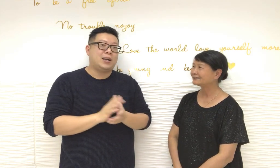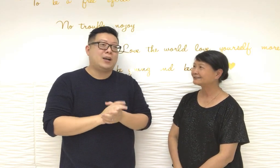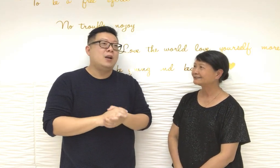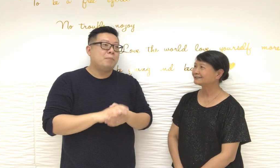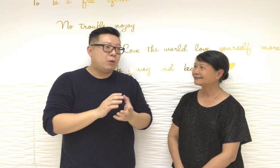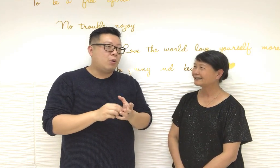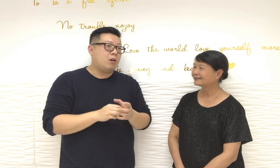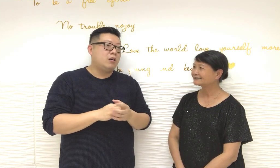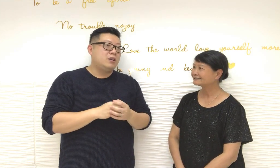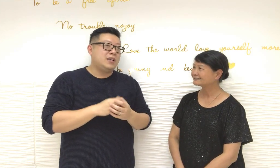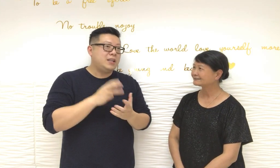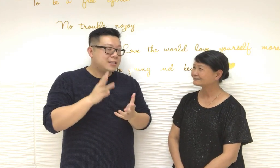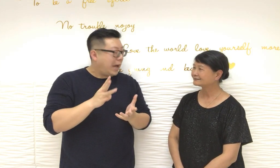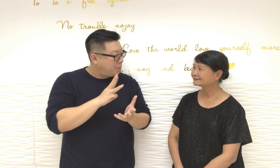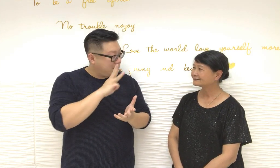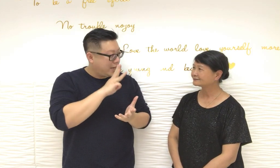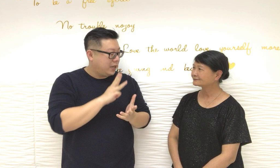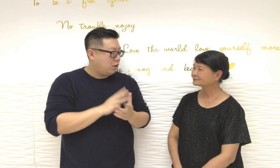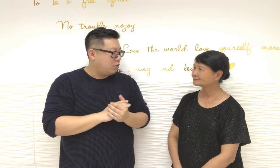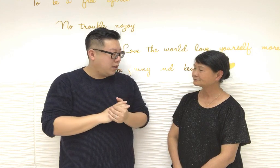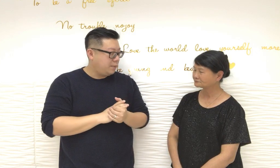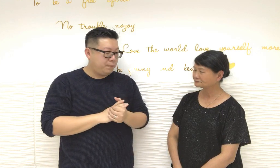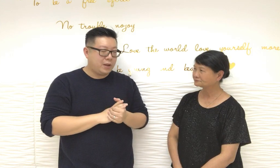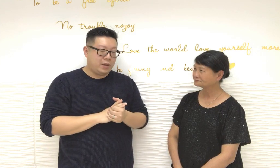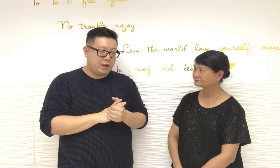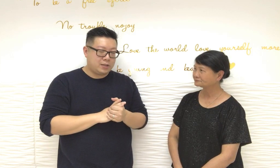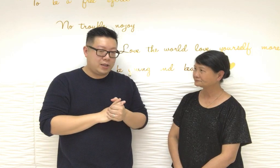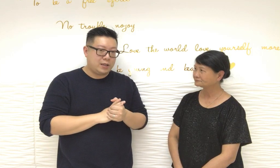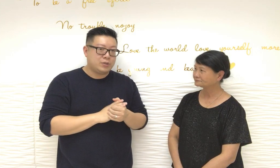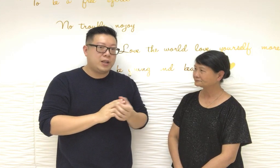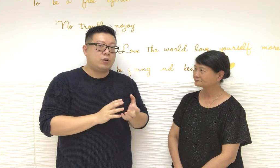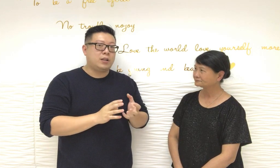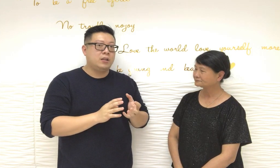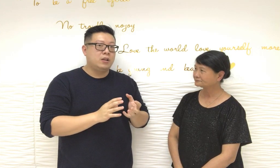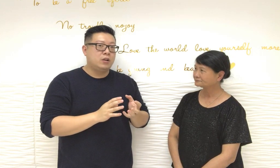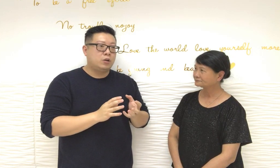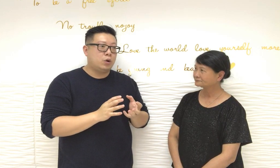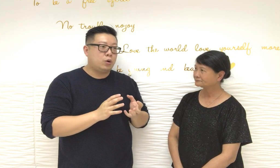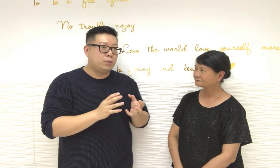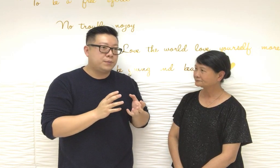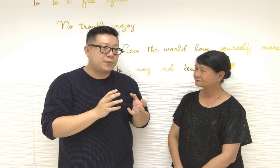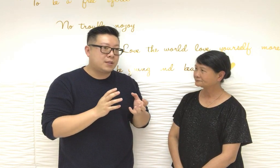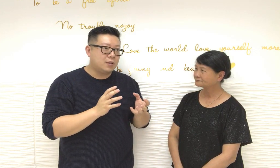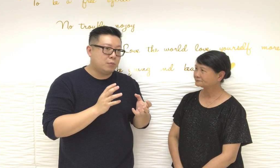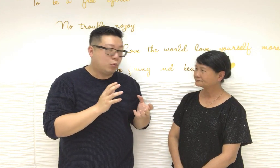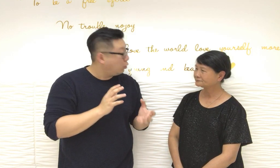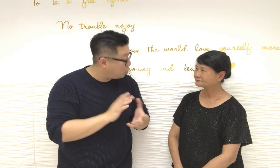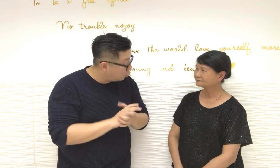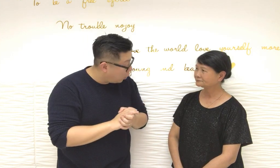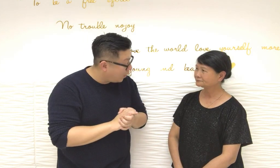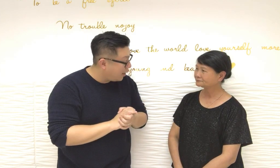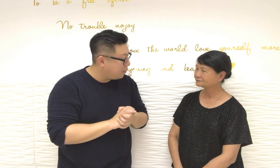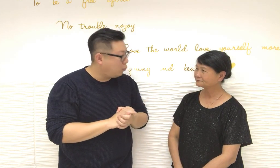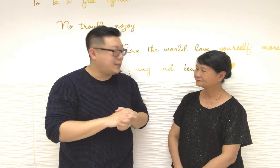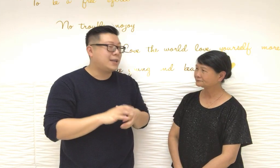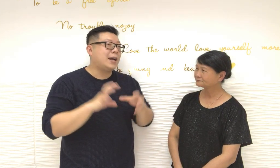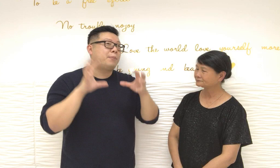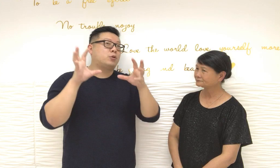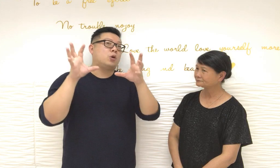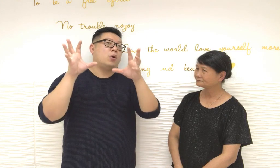了不過以這三隻來講尤姐你覺得無論速度或者吸財